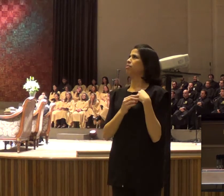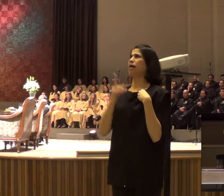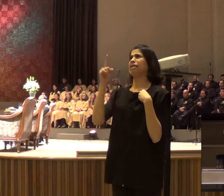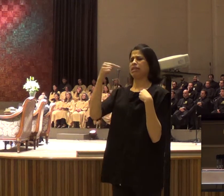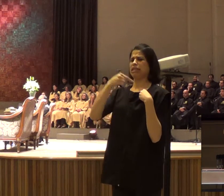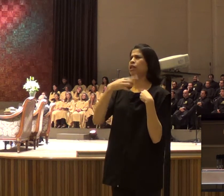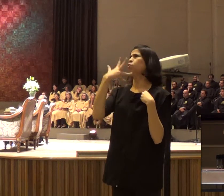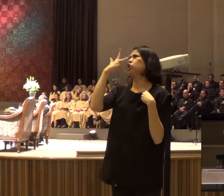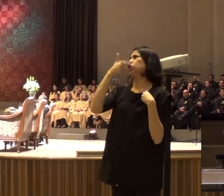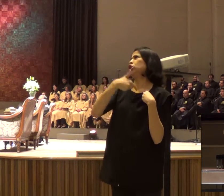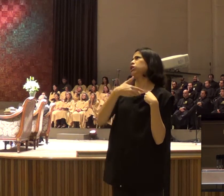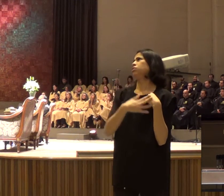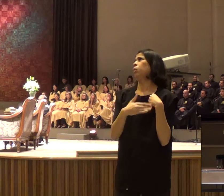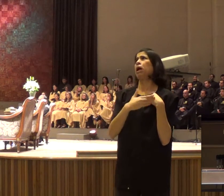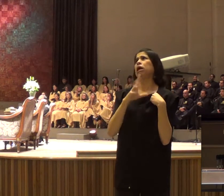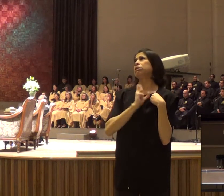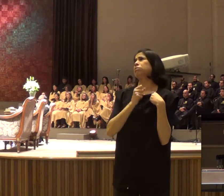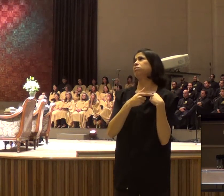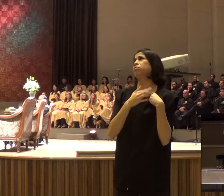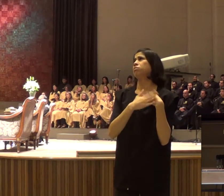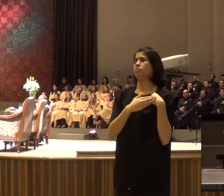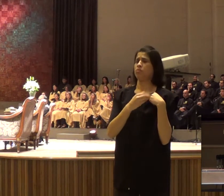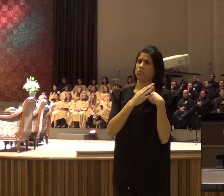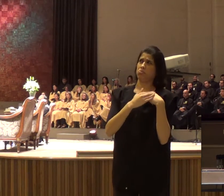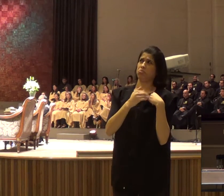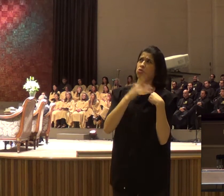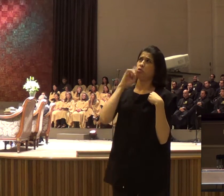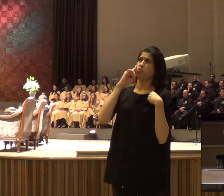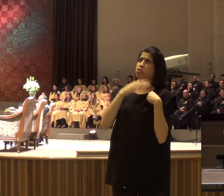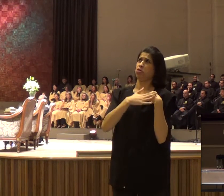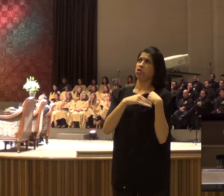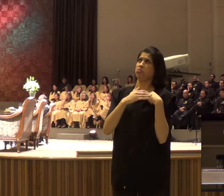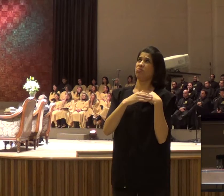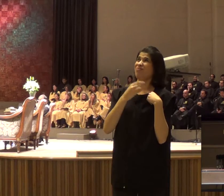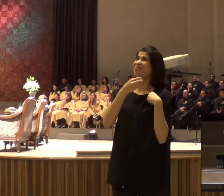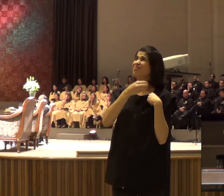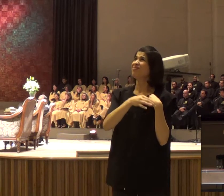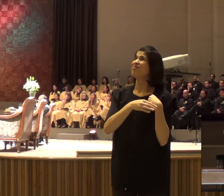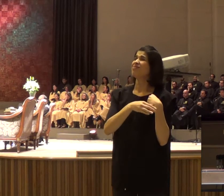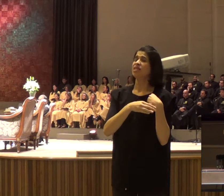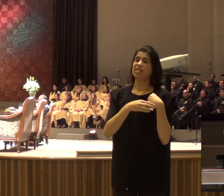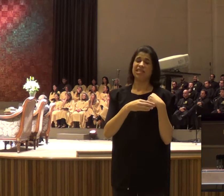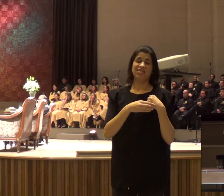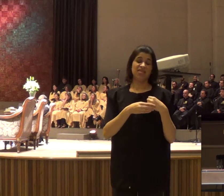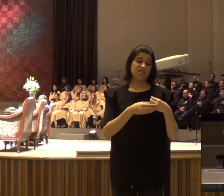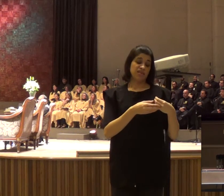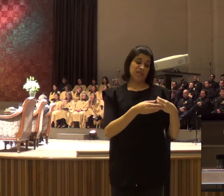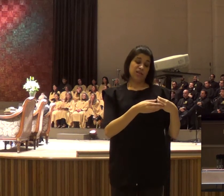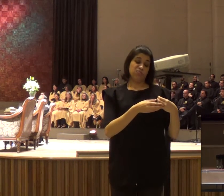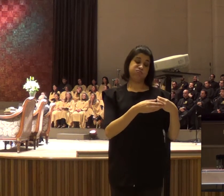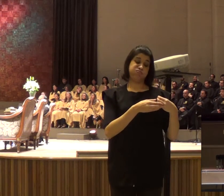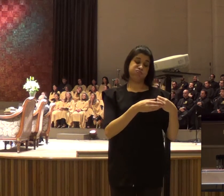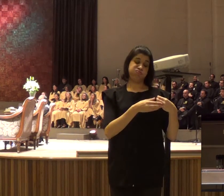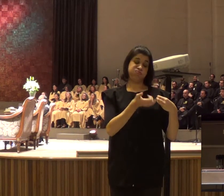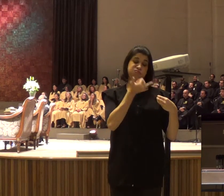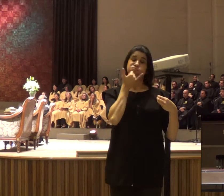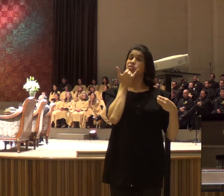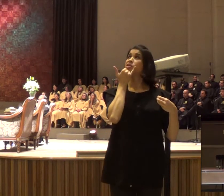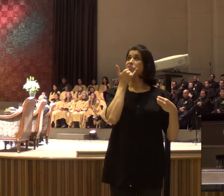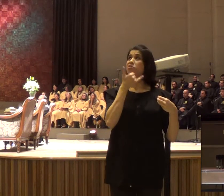louvor, é da boca para fora, se você não estiver, disposto a colocar, em prática, a palavra de Deus, Jesus disse, que